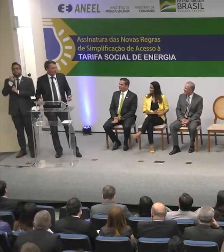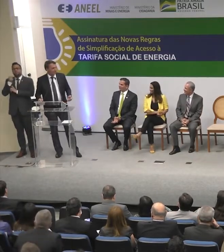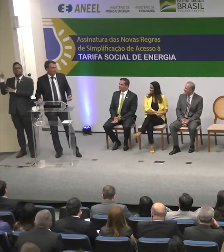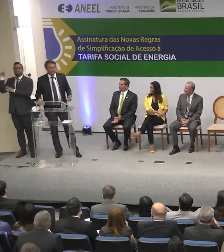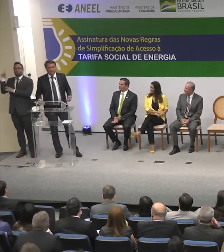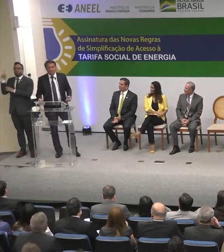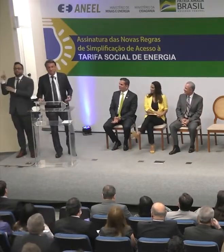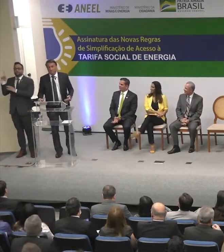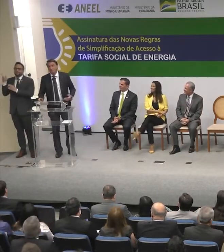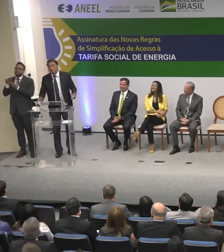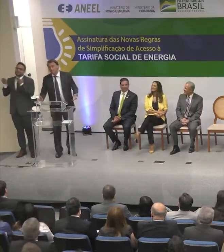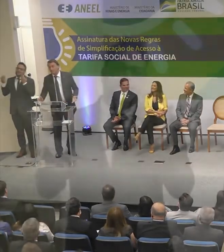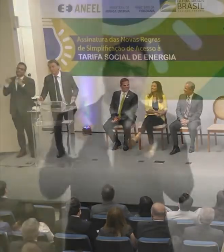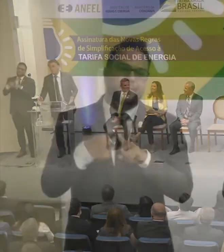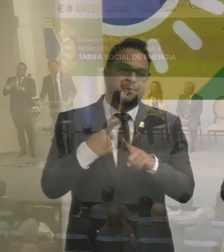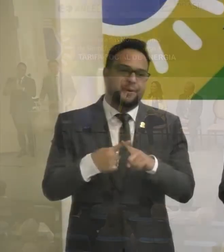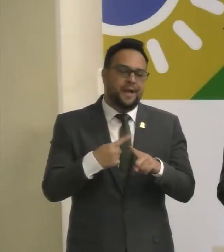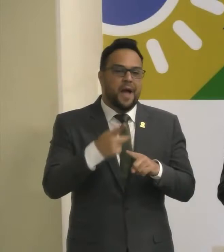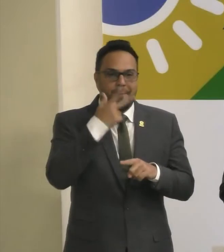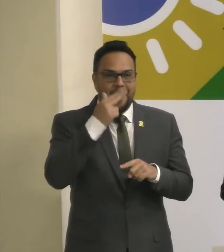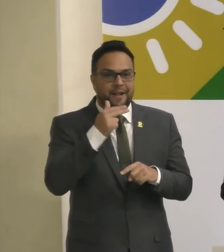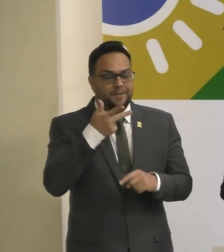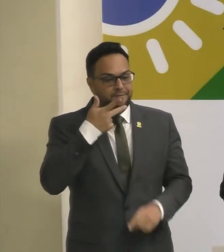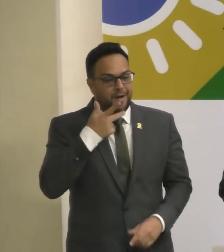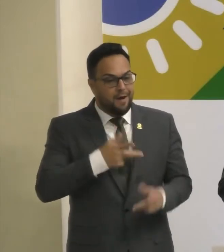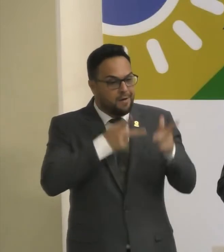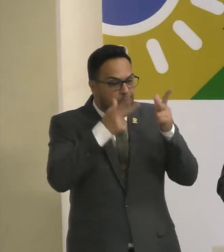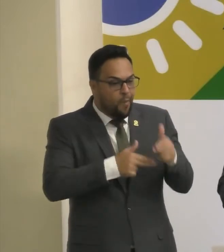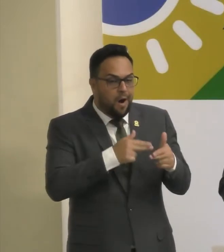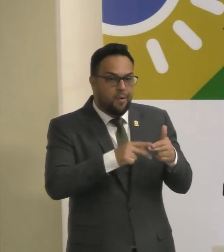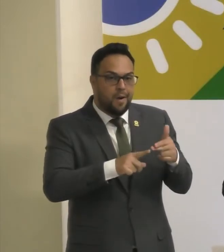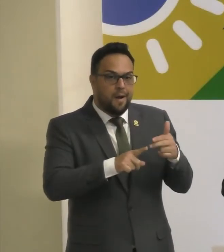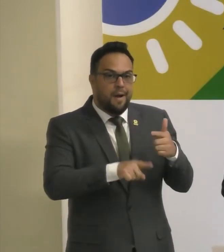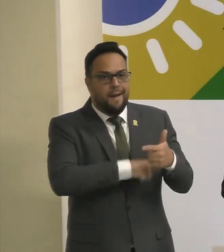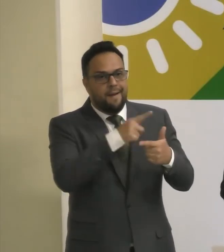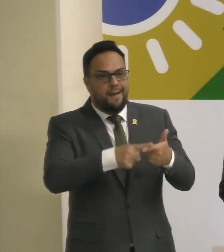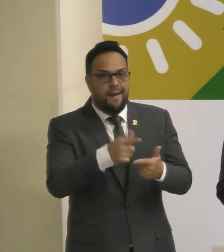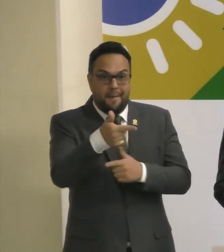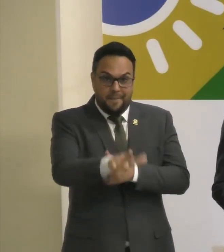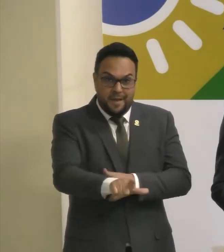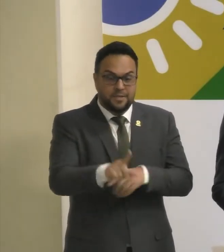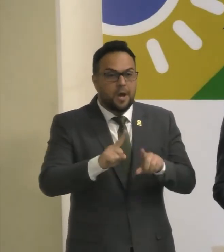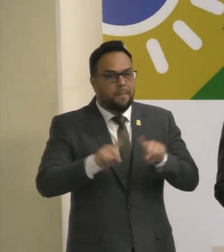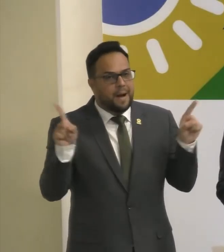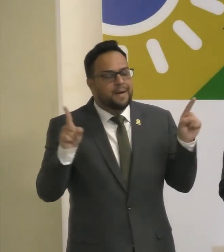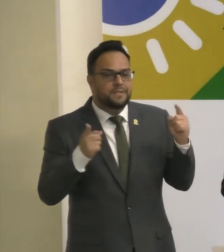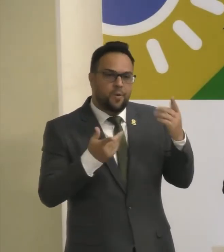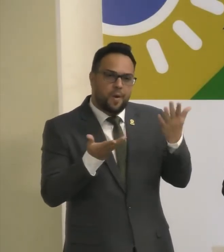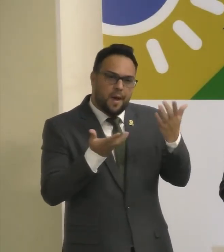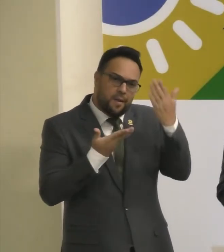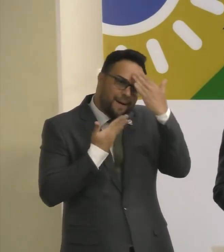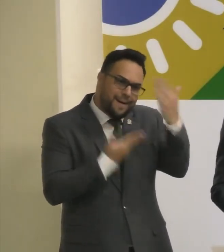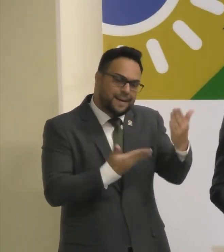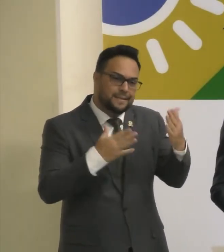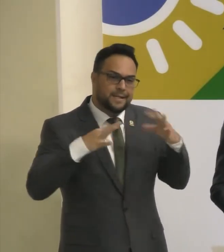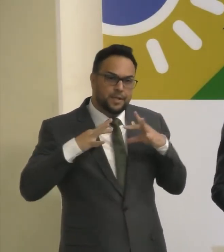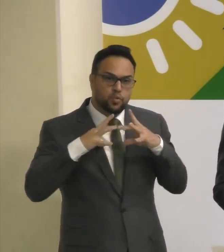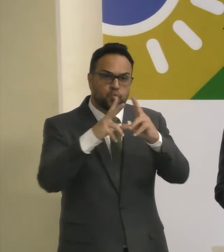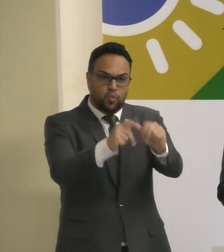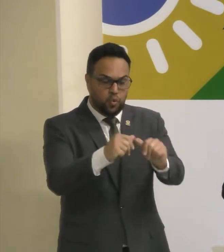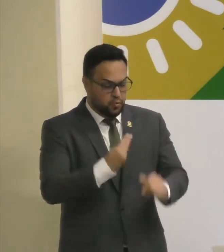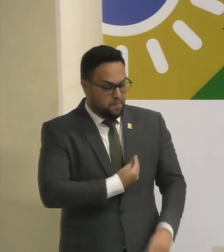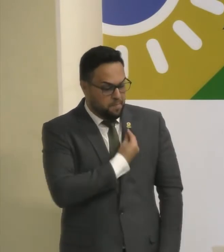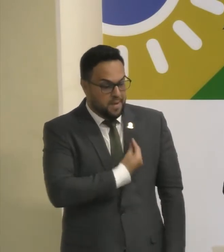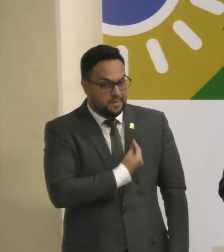a gente se torna repetitivo. Então, eu queria apenas agradecer a todos que participaram